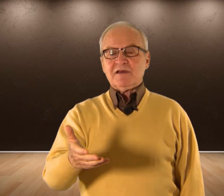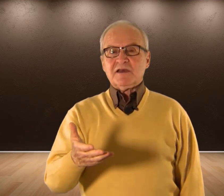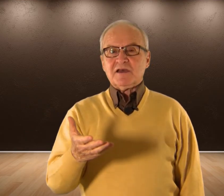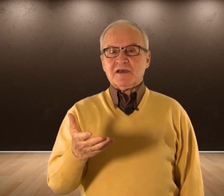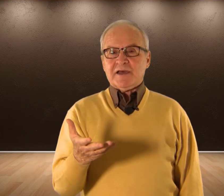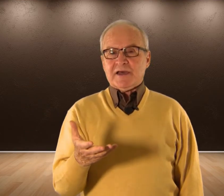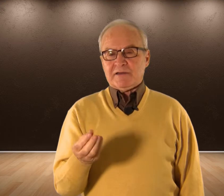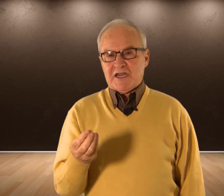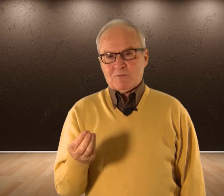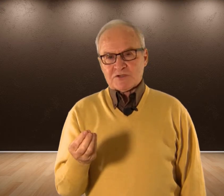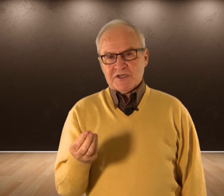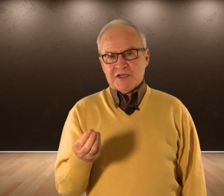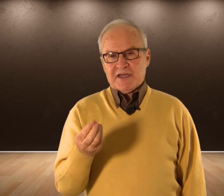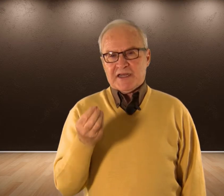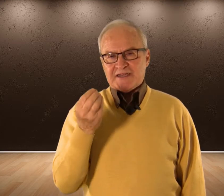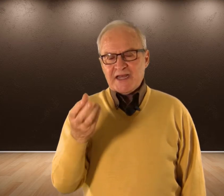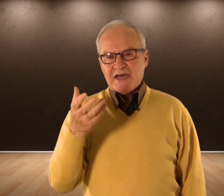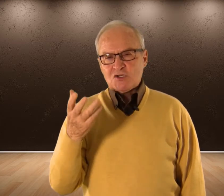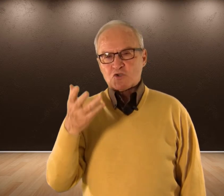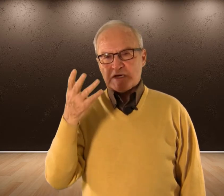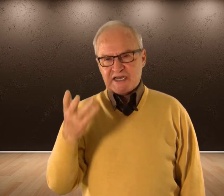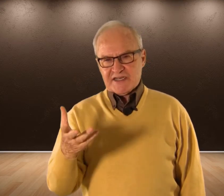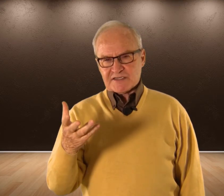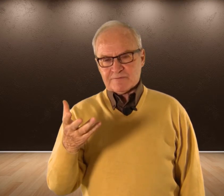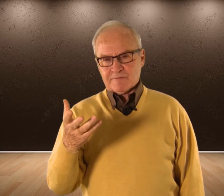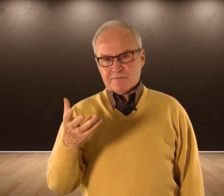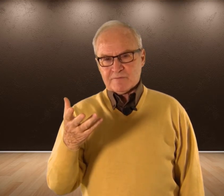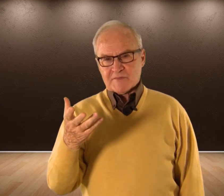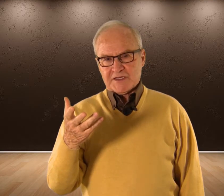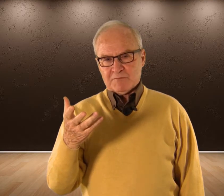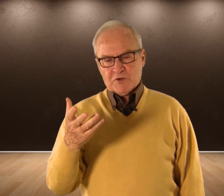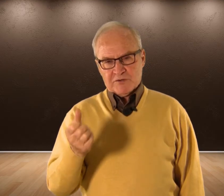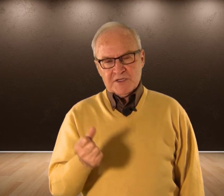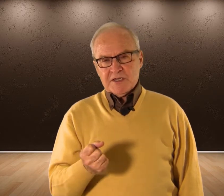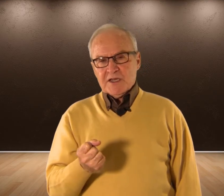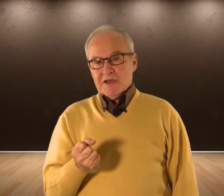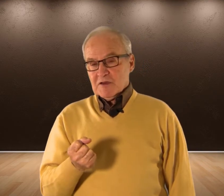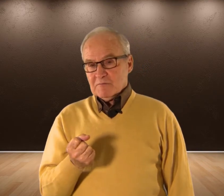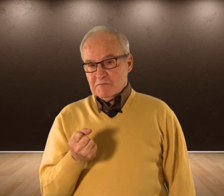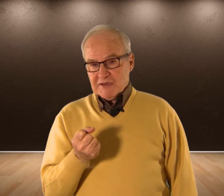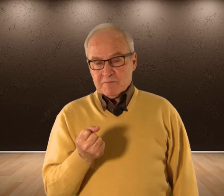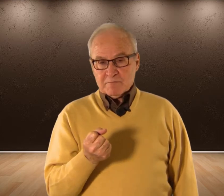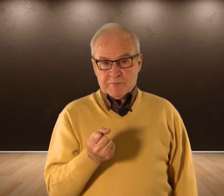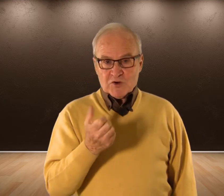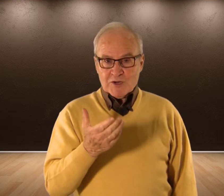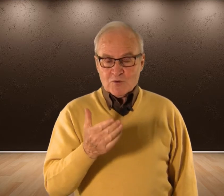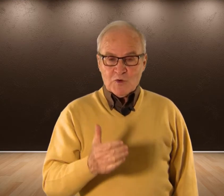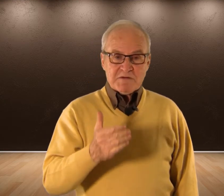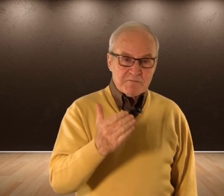Digamos Que tenga ahí Sus batallas Que Bueno Bien Pero claro Una vez